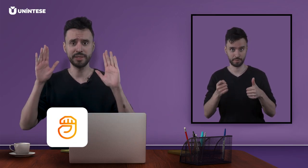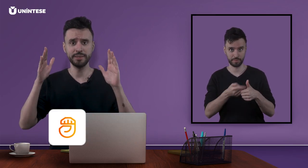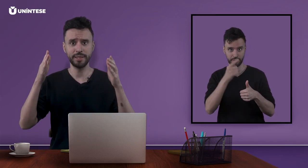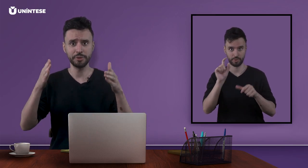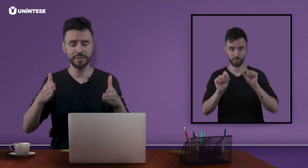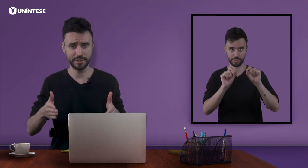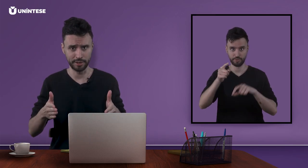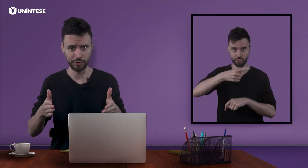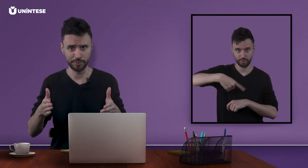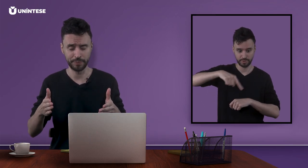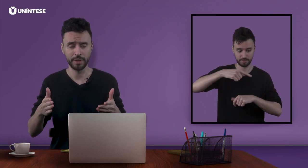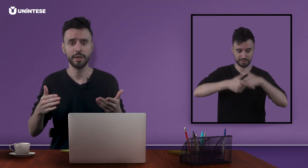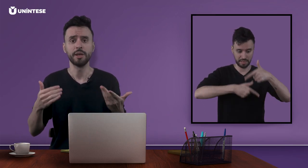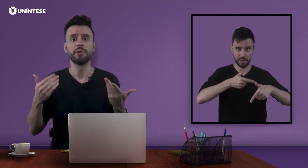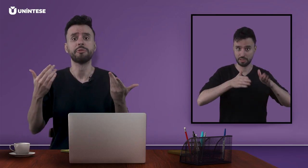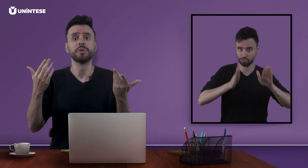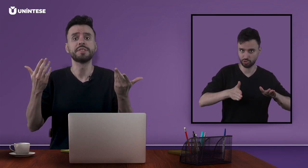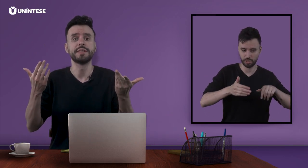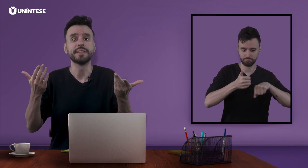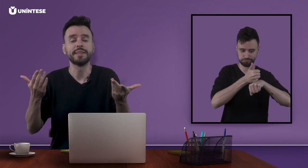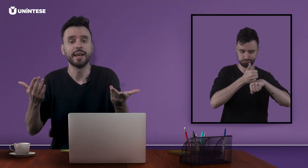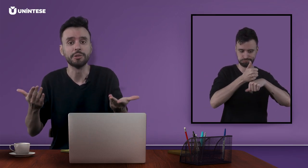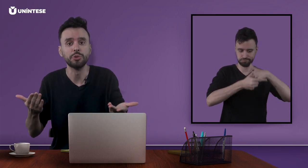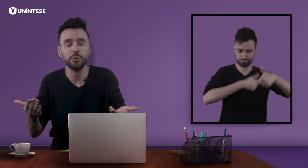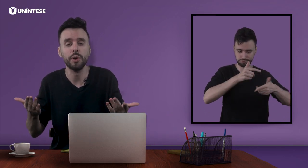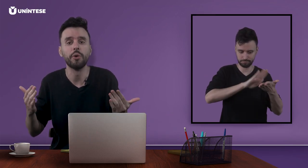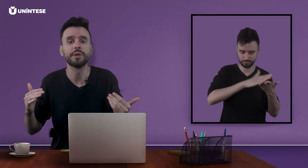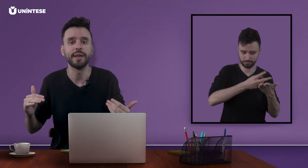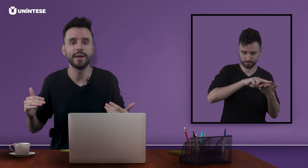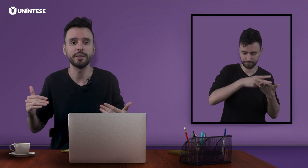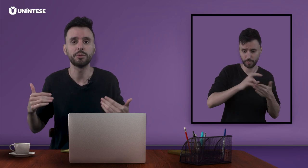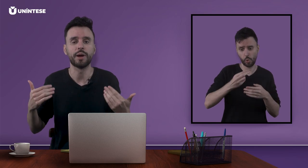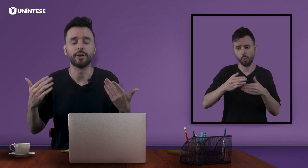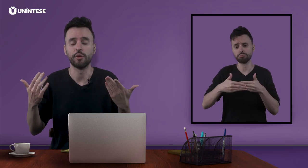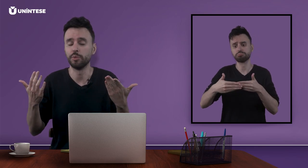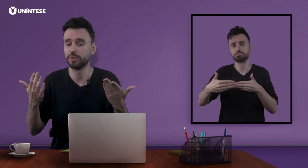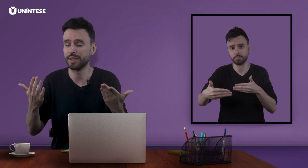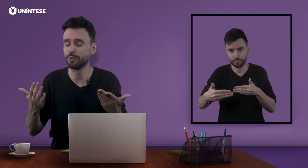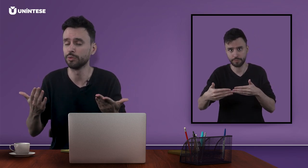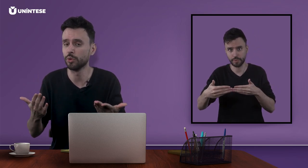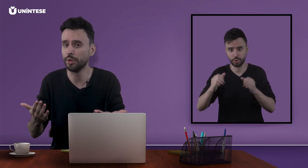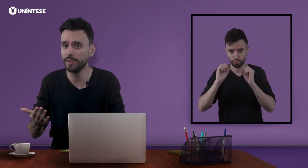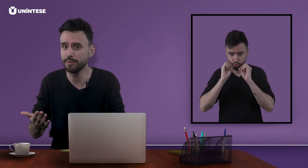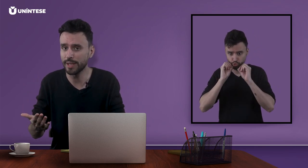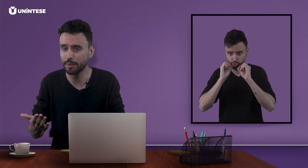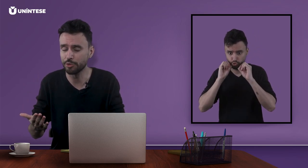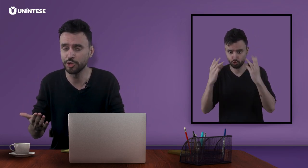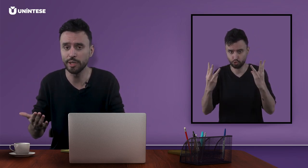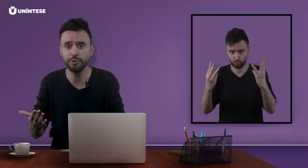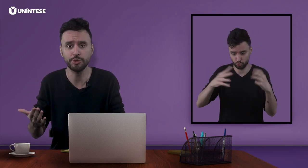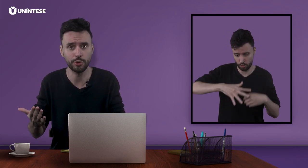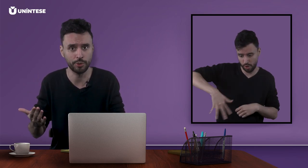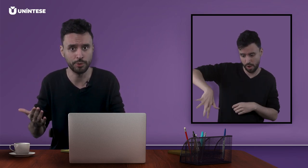entender o seguinte. Você que atua ou quer atuar como tradutor e intérprete em shows,